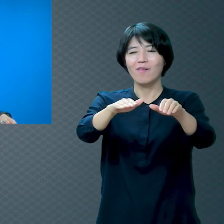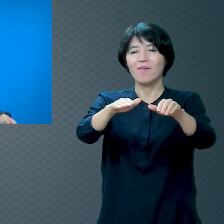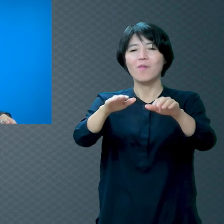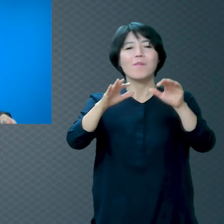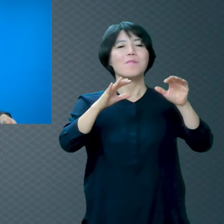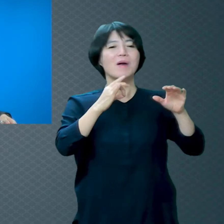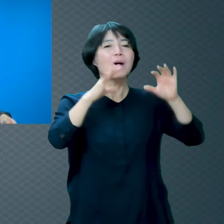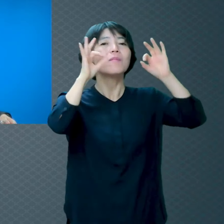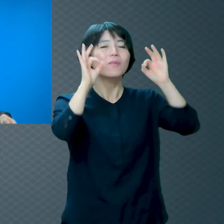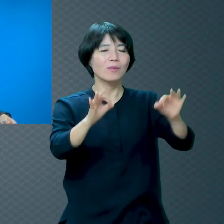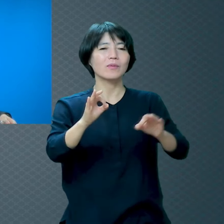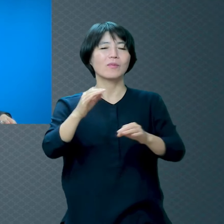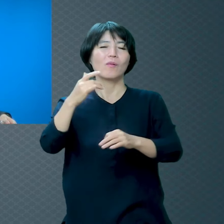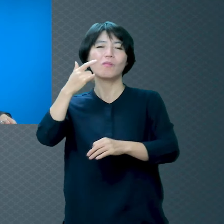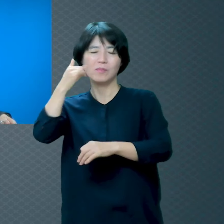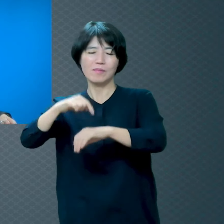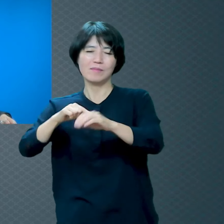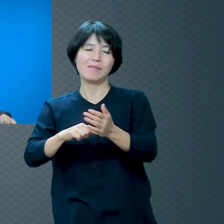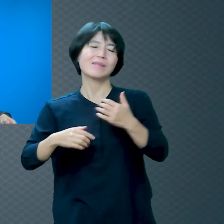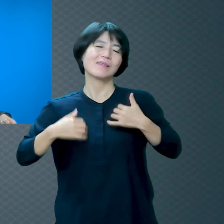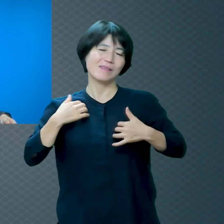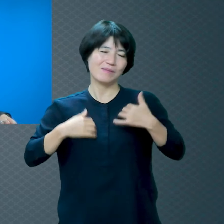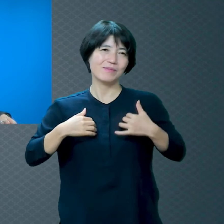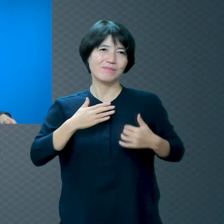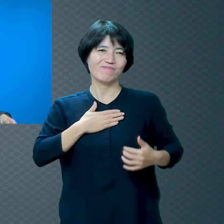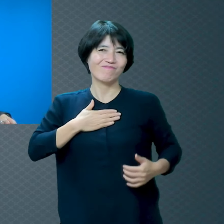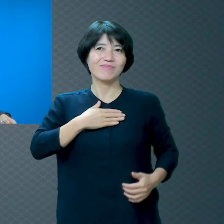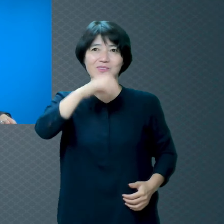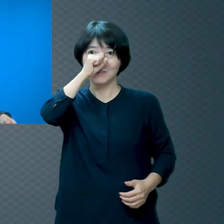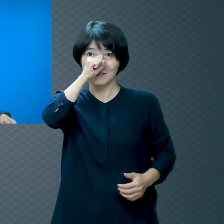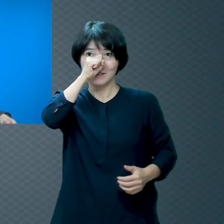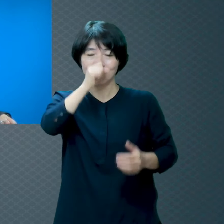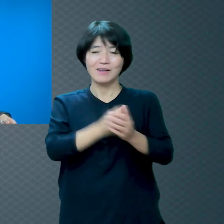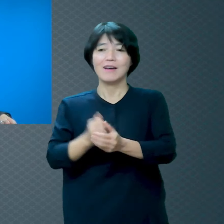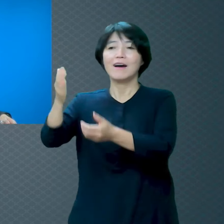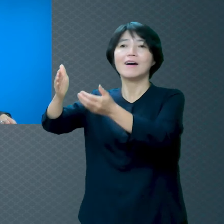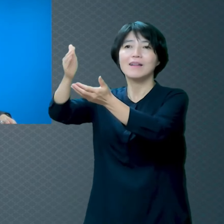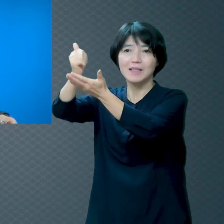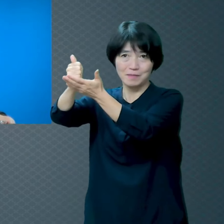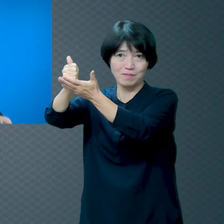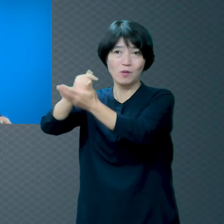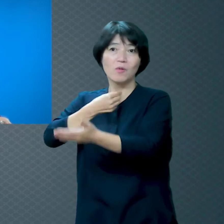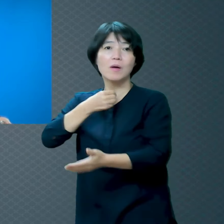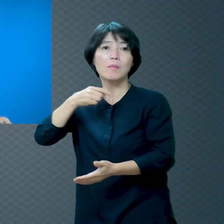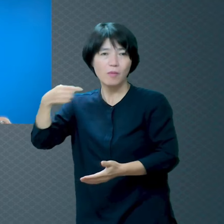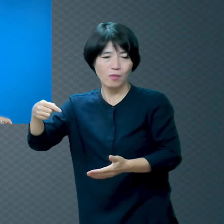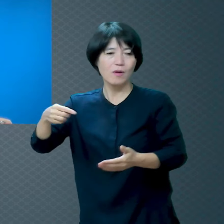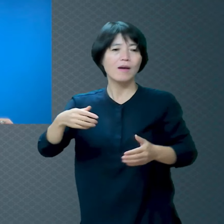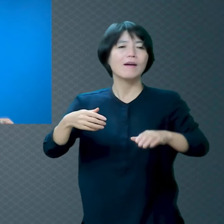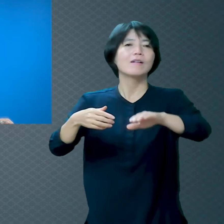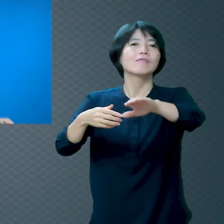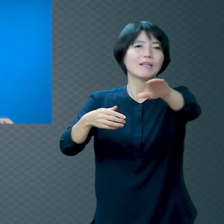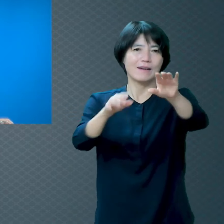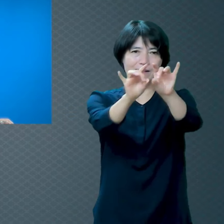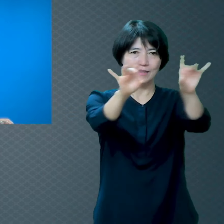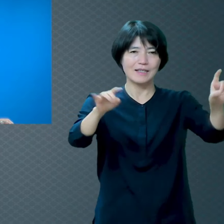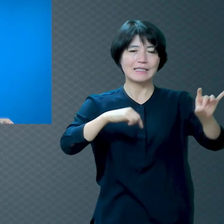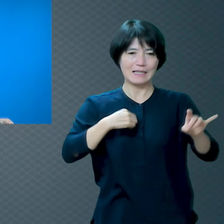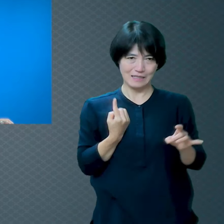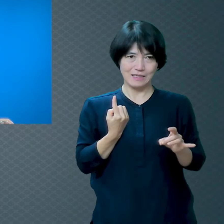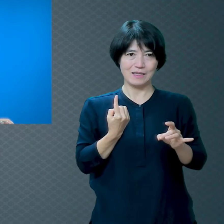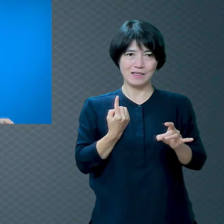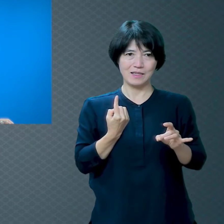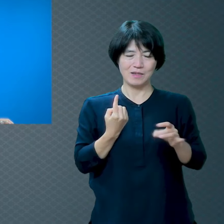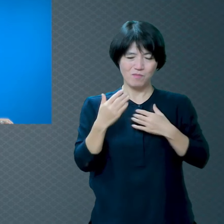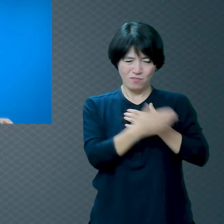자식만 있으면 되는 거잖아요 하나님에게는 나만 있으면 돼요 뭐 하나님이 이것저것 가지고 오라고 말씀 안